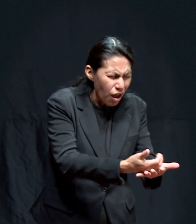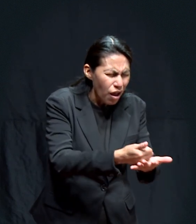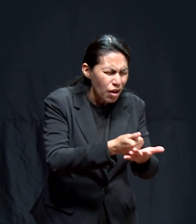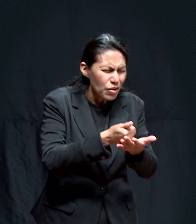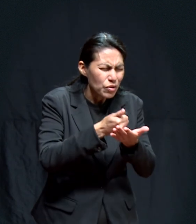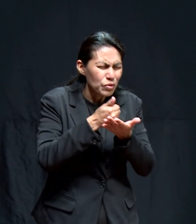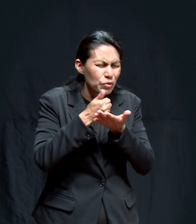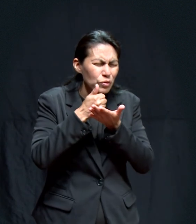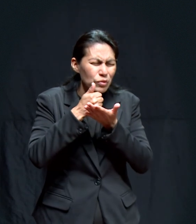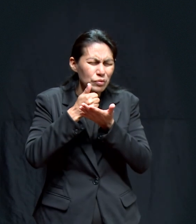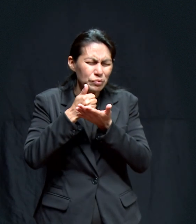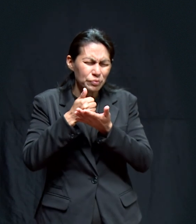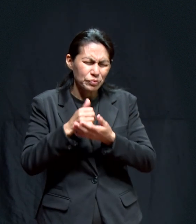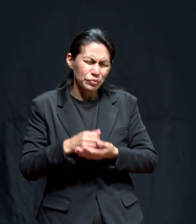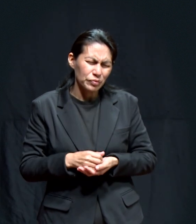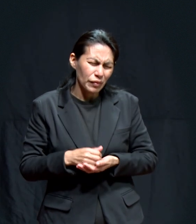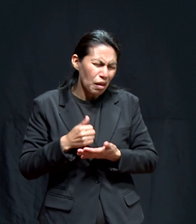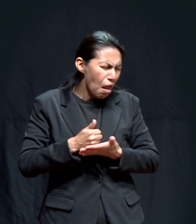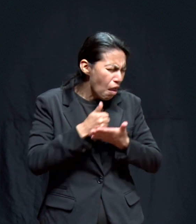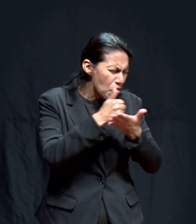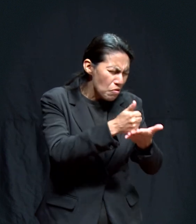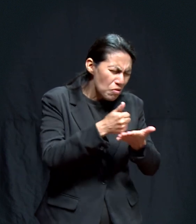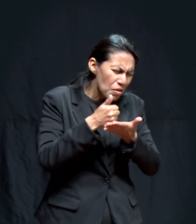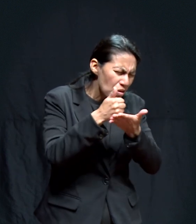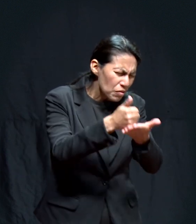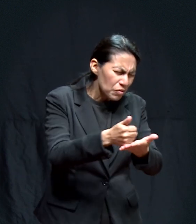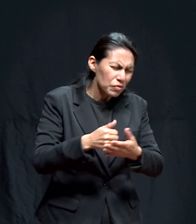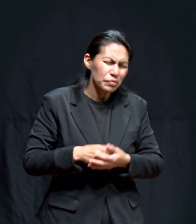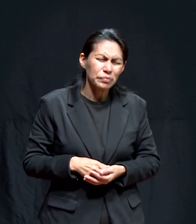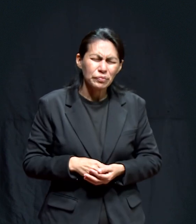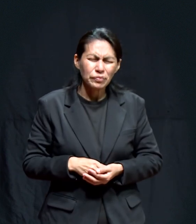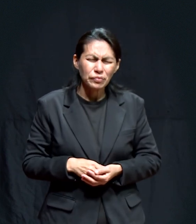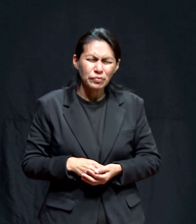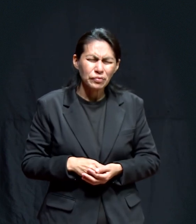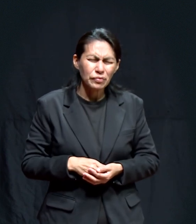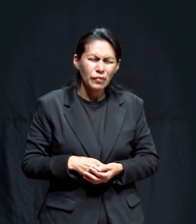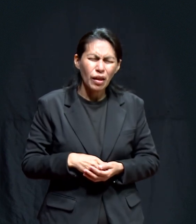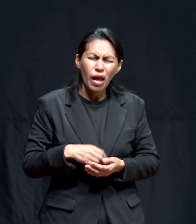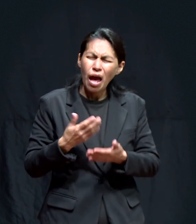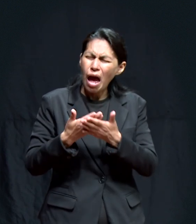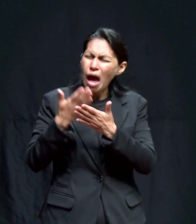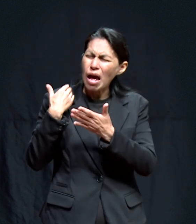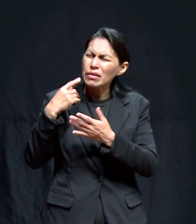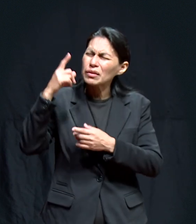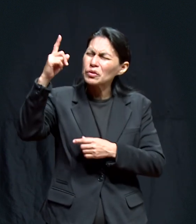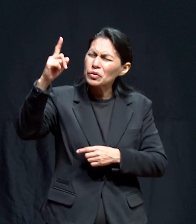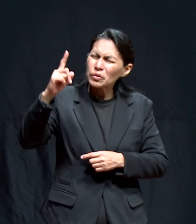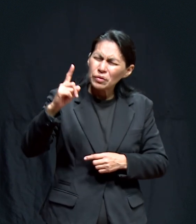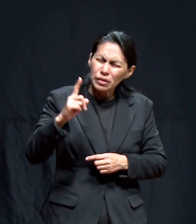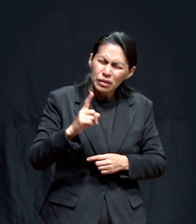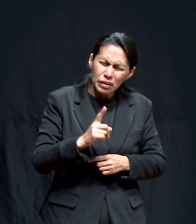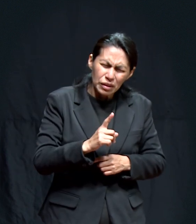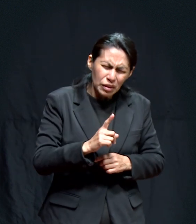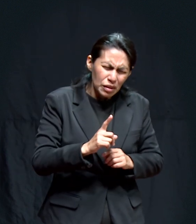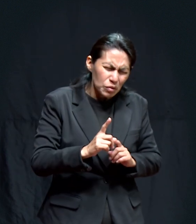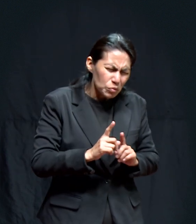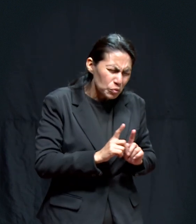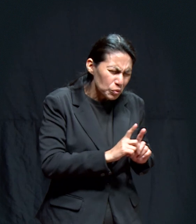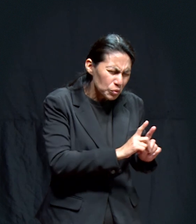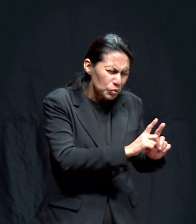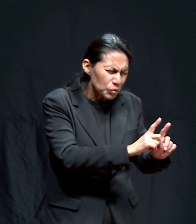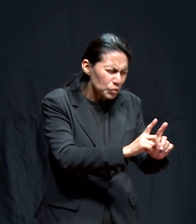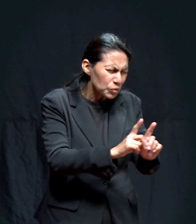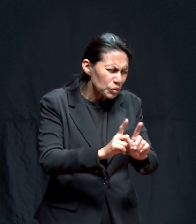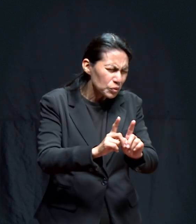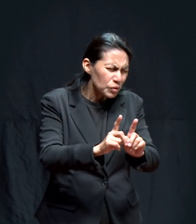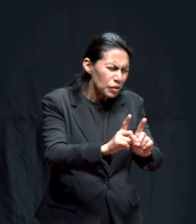Amén Como cuando tú Estabas en esta tierra Y caminaste En medio de Estos Polvorientos Caminos